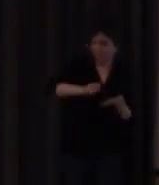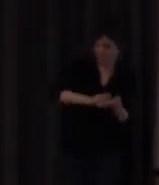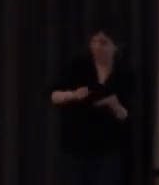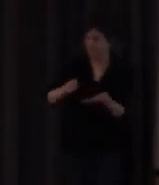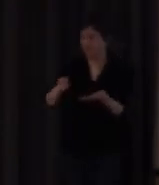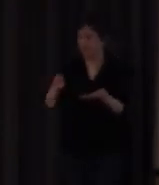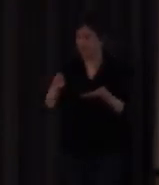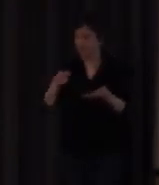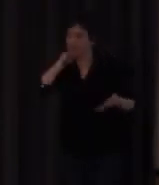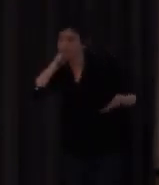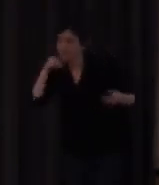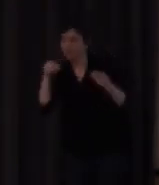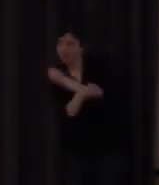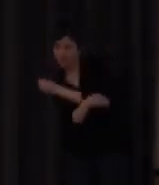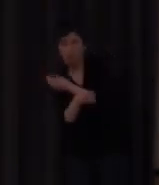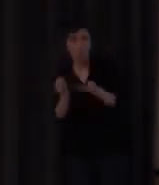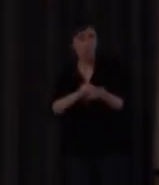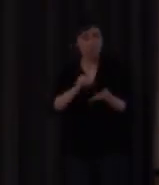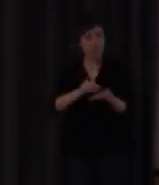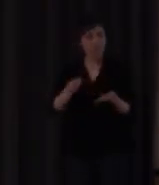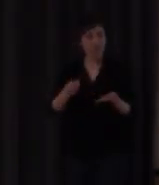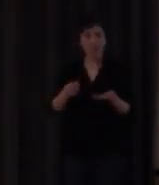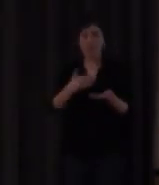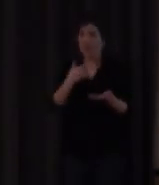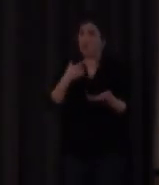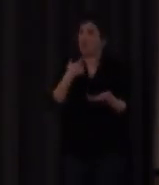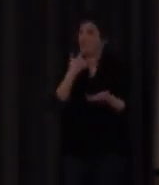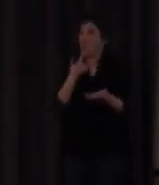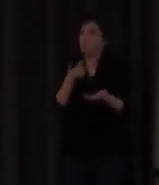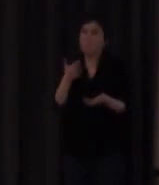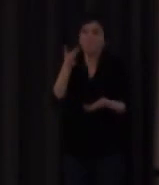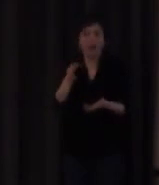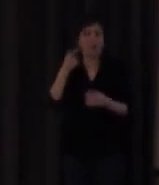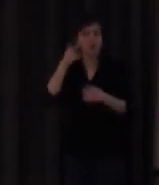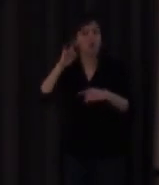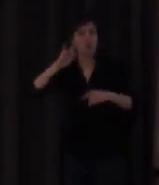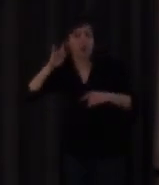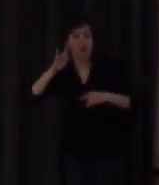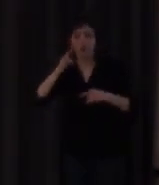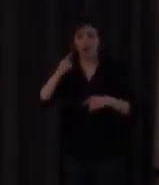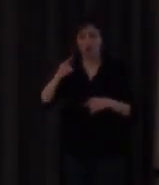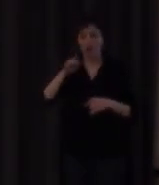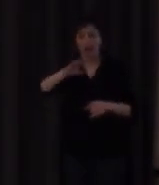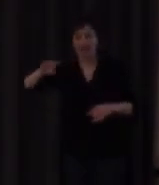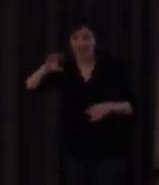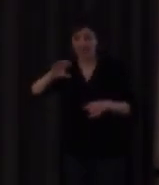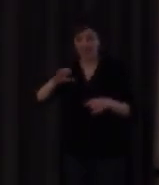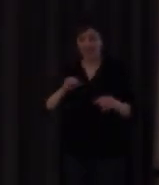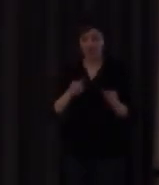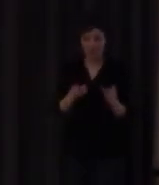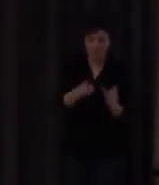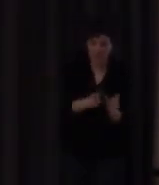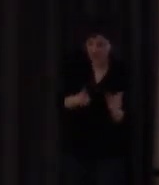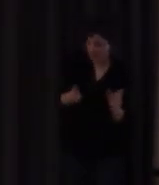asociar una palabra a una serie sumativa de sonidos o de letras que se corresponden a un concepto en